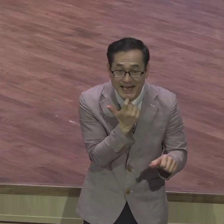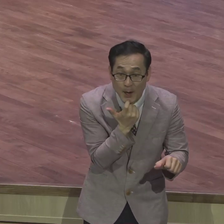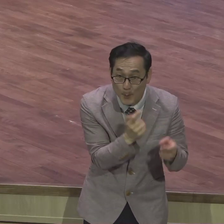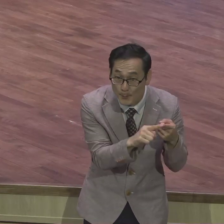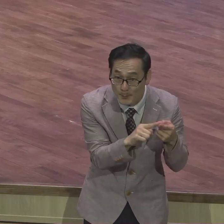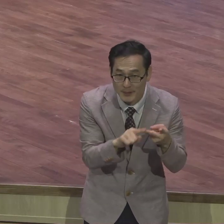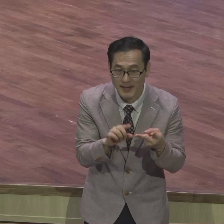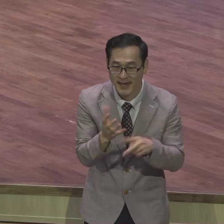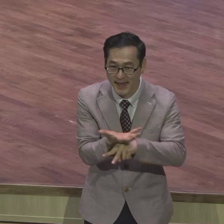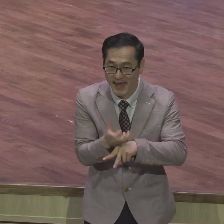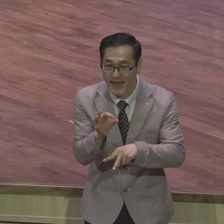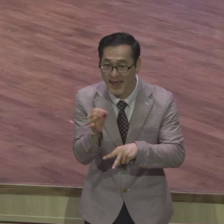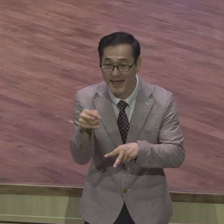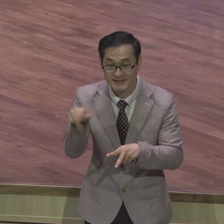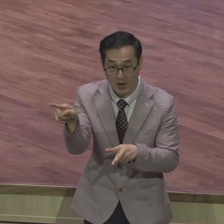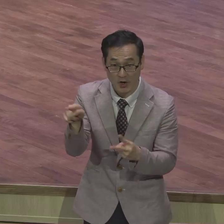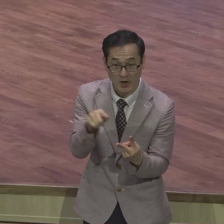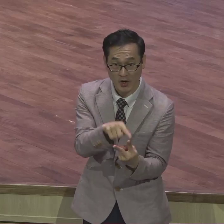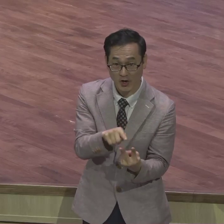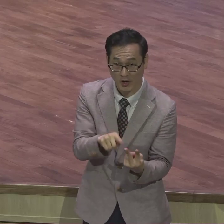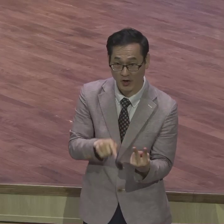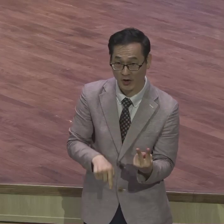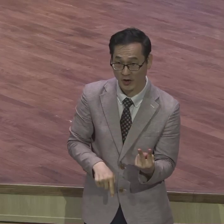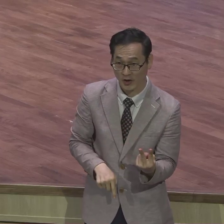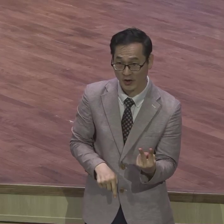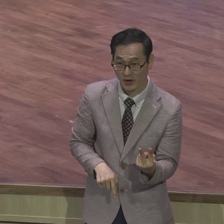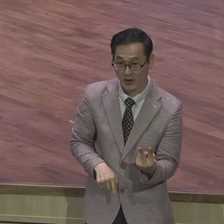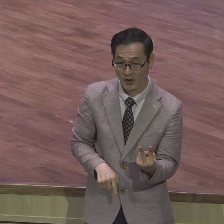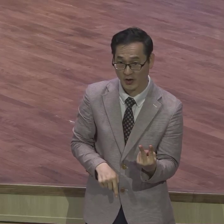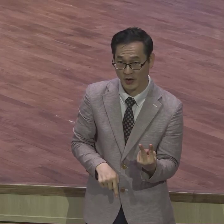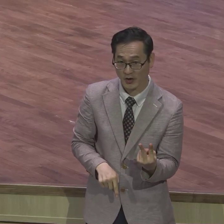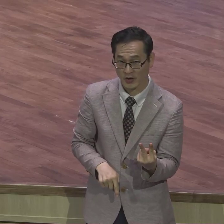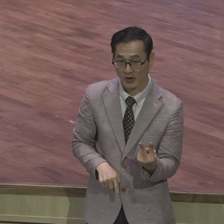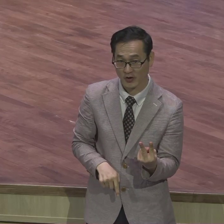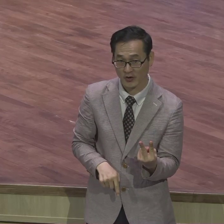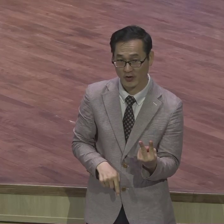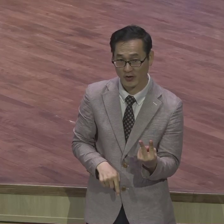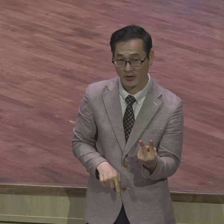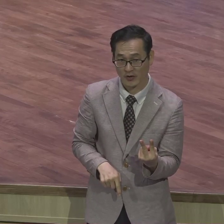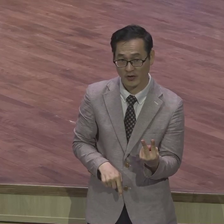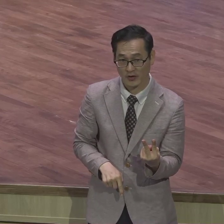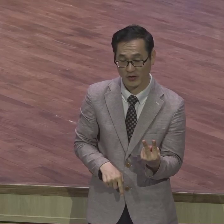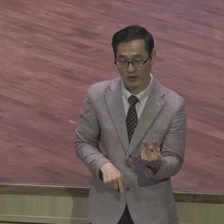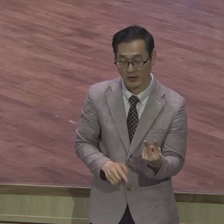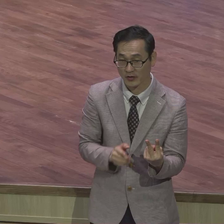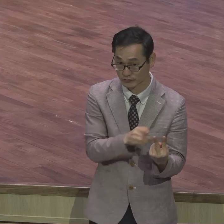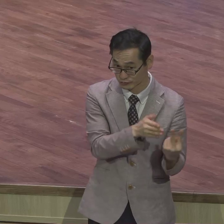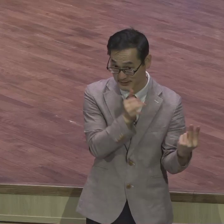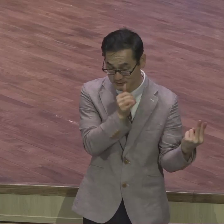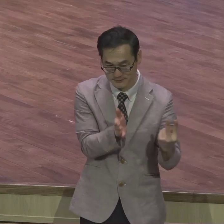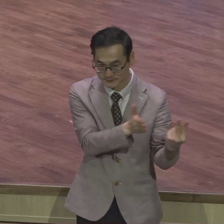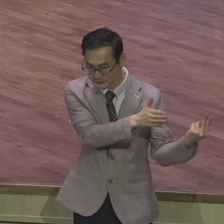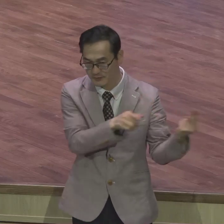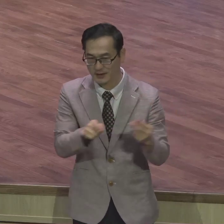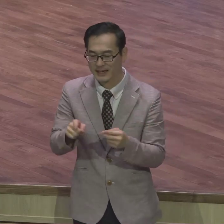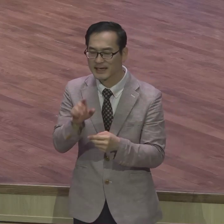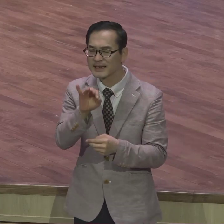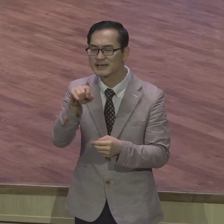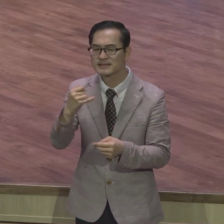이스라엘을 후처소생이기 때문에 본처소생인 이 이삭은